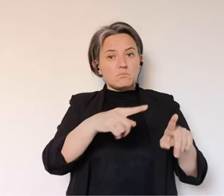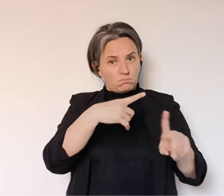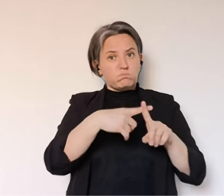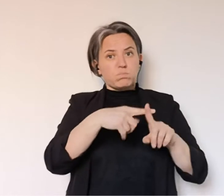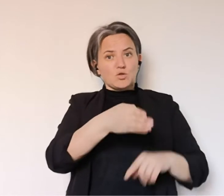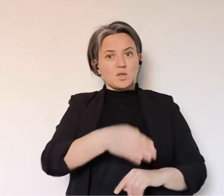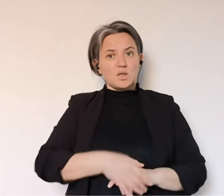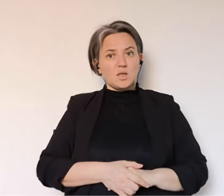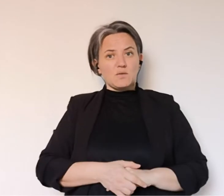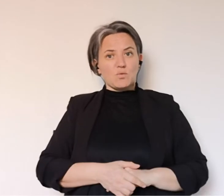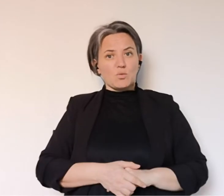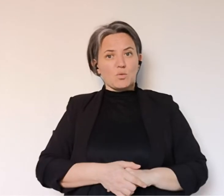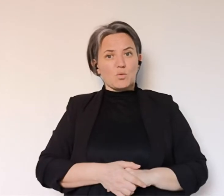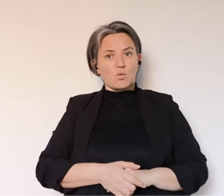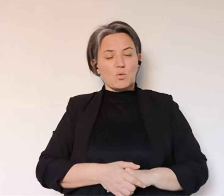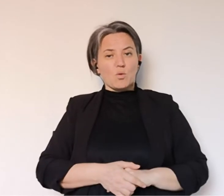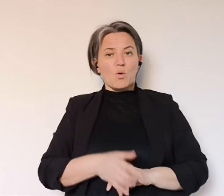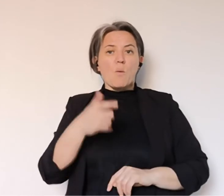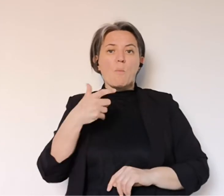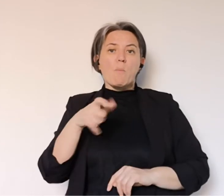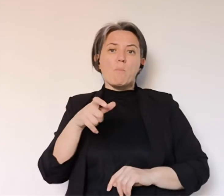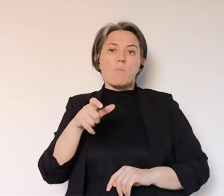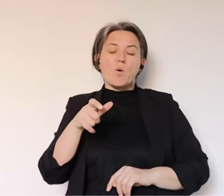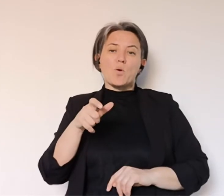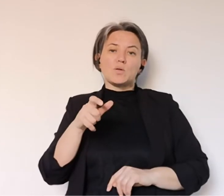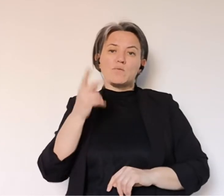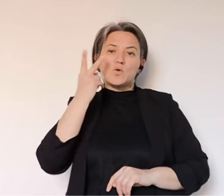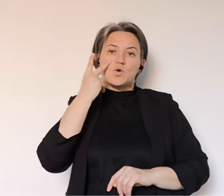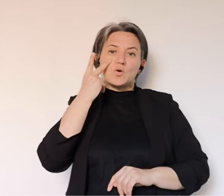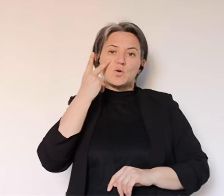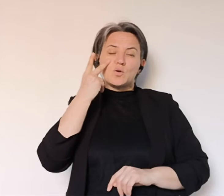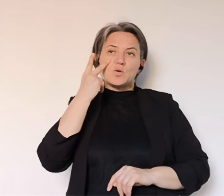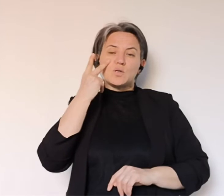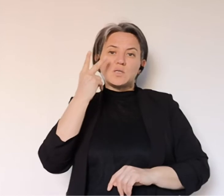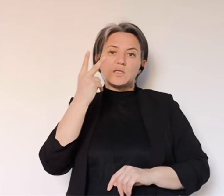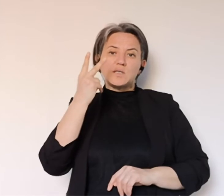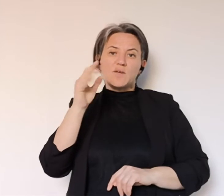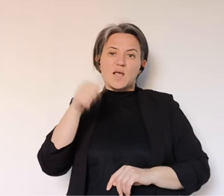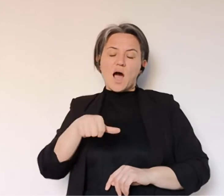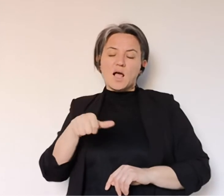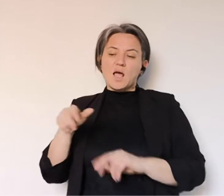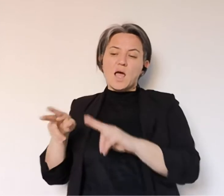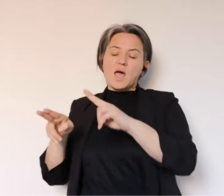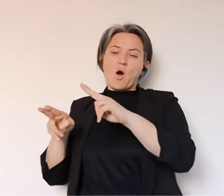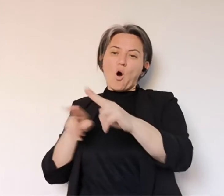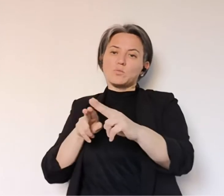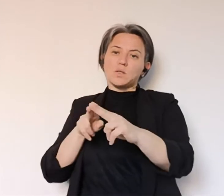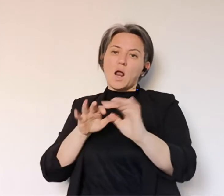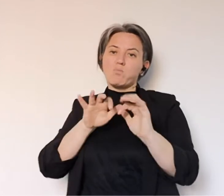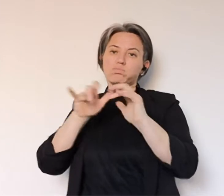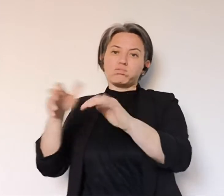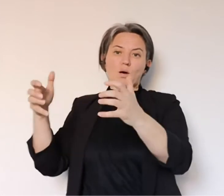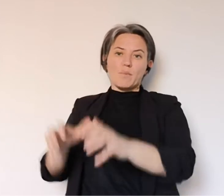meno complessi. Questo è positivo perché lo rivediamo anche all'interno, nella propria evoluzione epidemiologica, anche all'interno di quello che è la